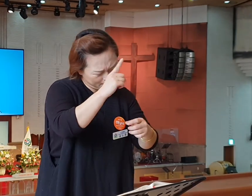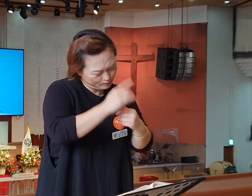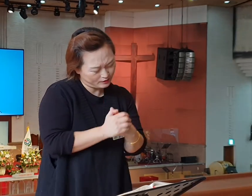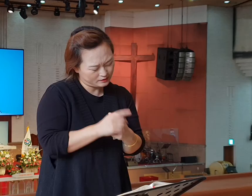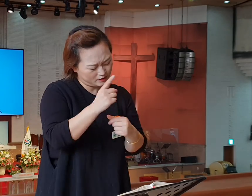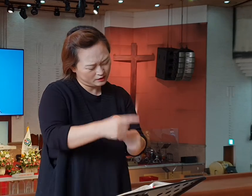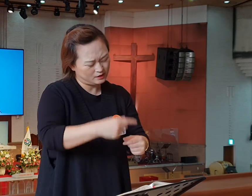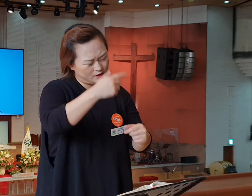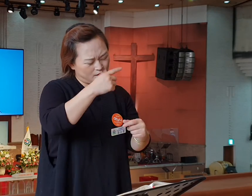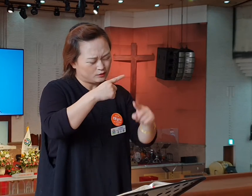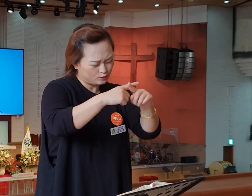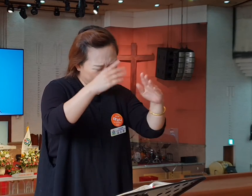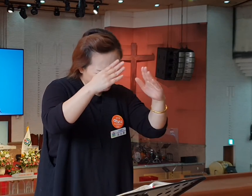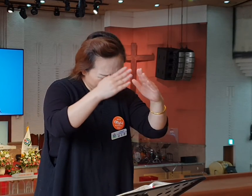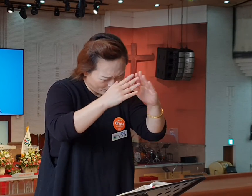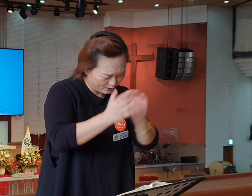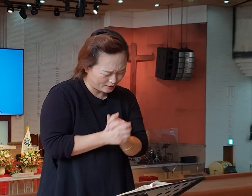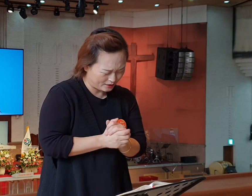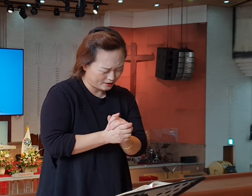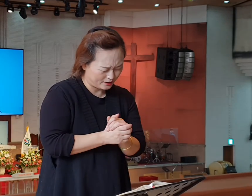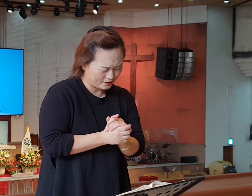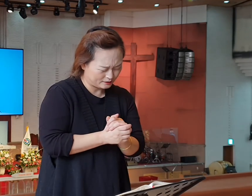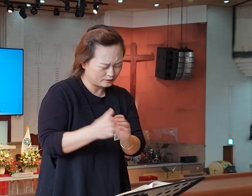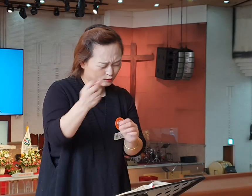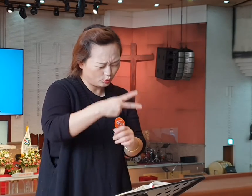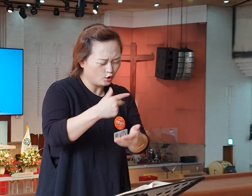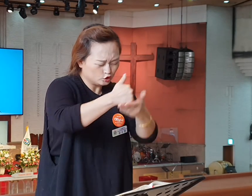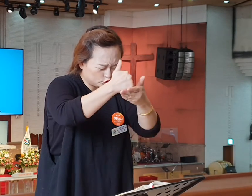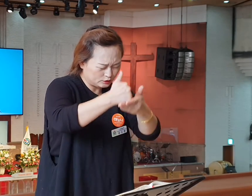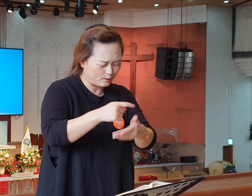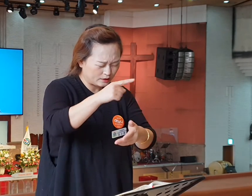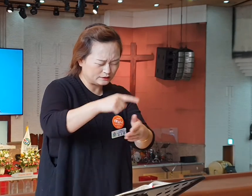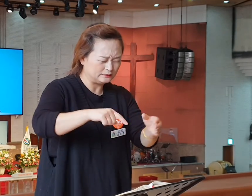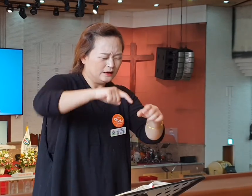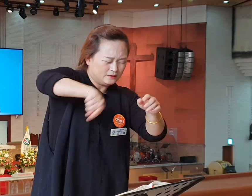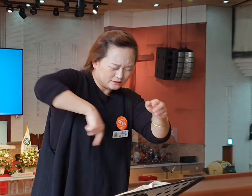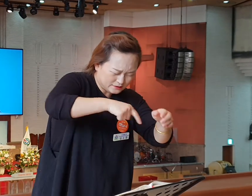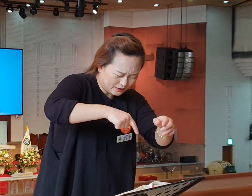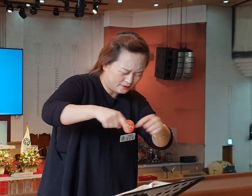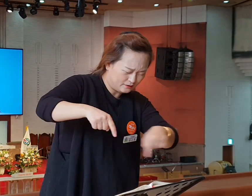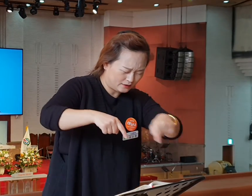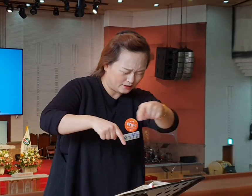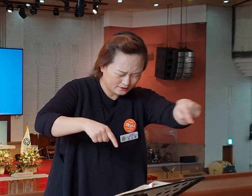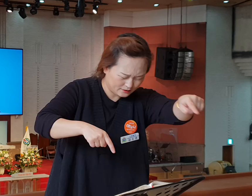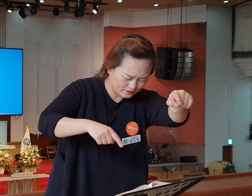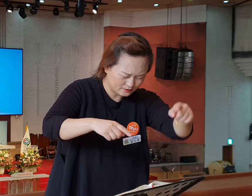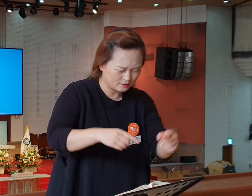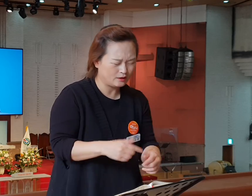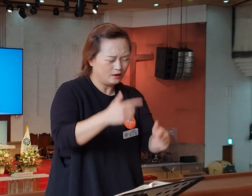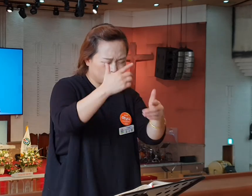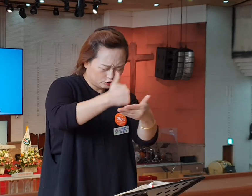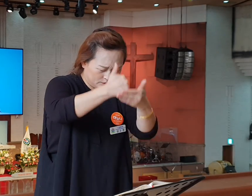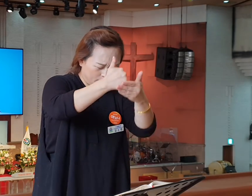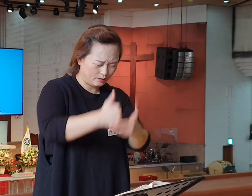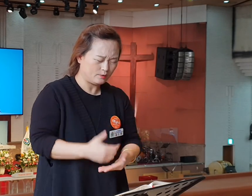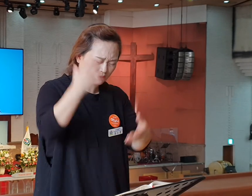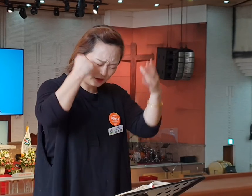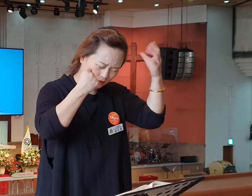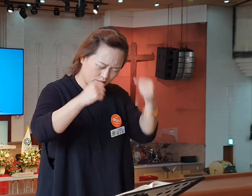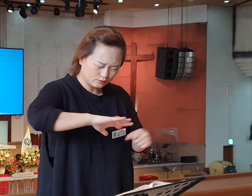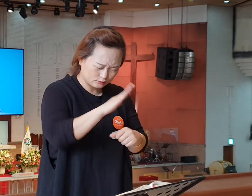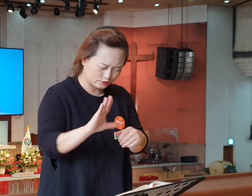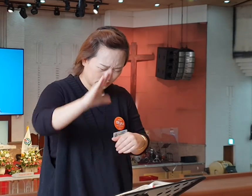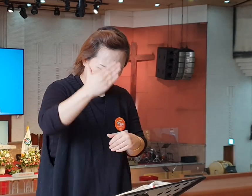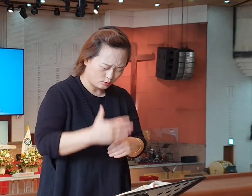일곱 교회, 일곱 초대 사이를 다니시는 분임을 기억하게 하시고 더 깊고 큰 은혜를 사모하며 주의에 맡기신 사명 감당하는